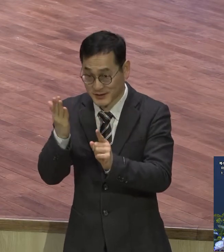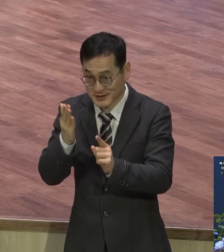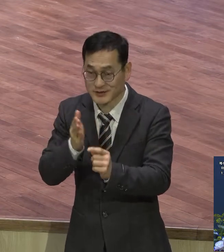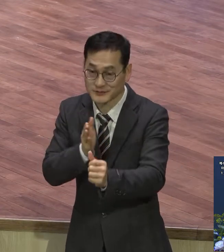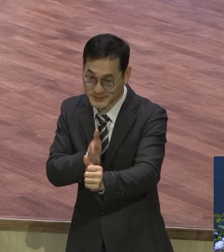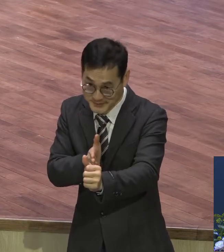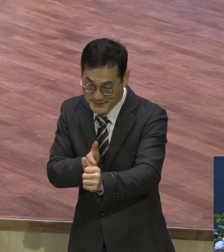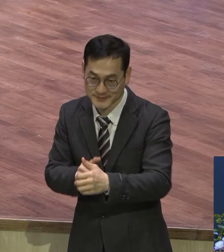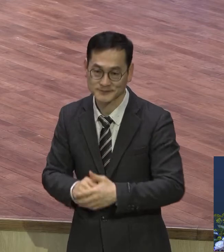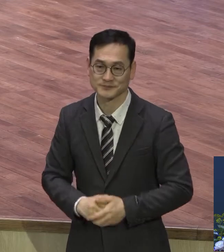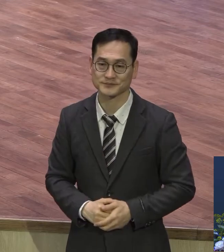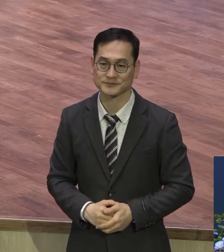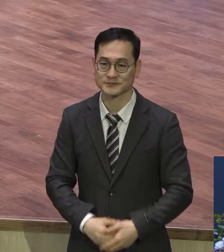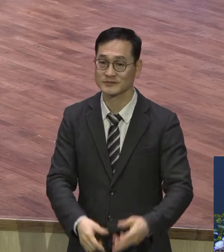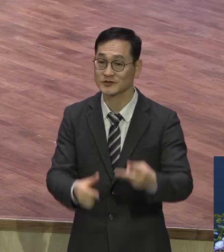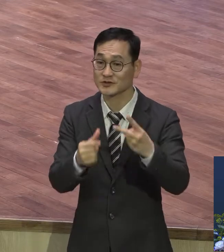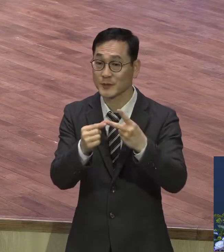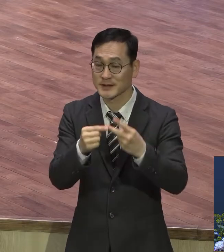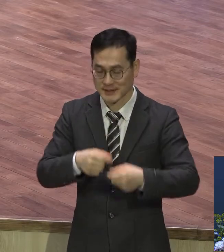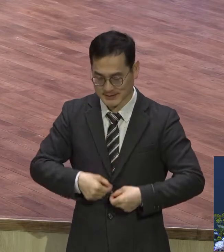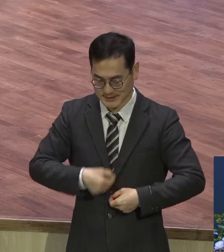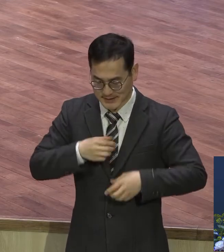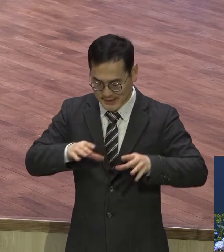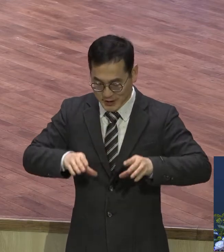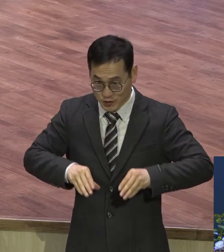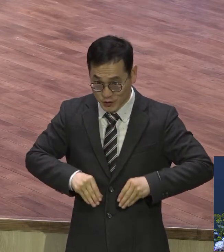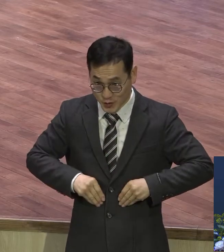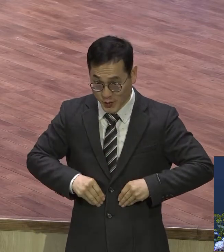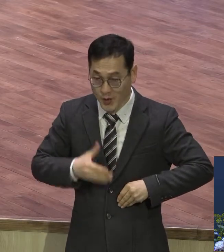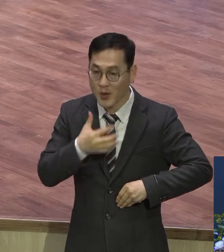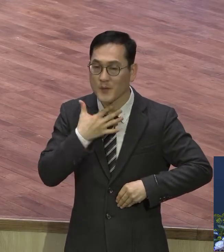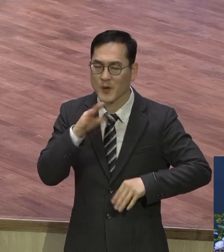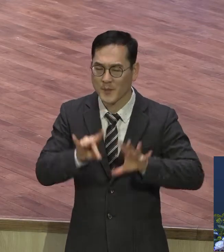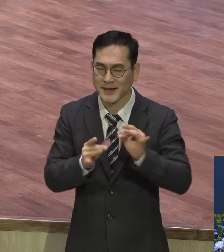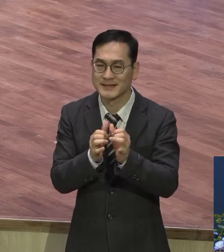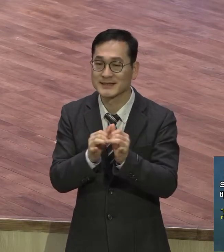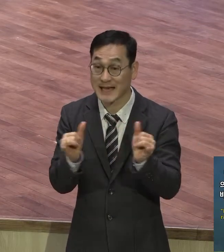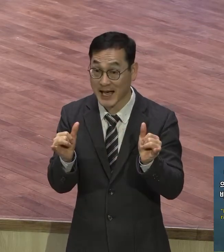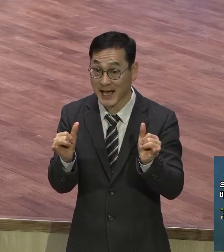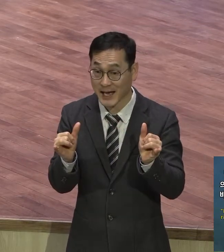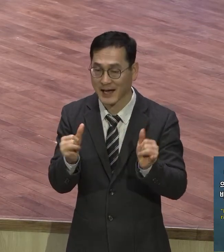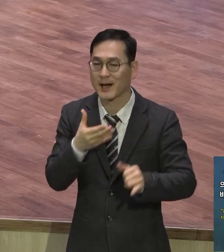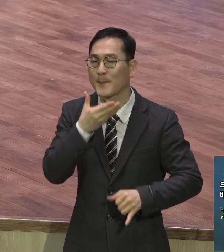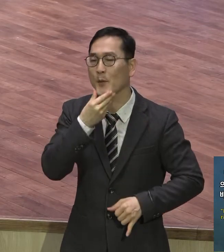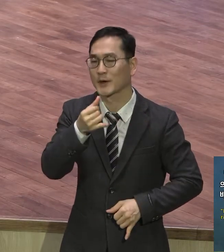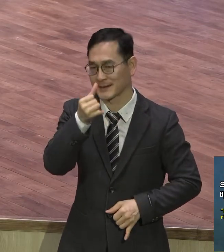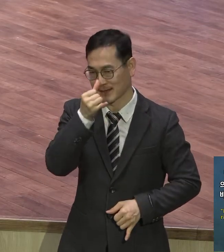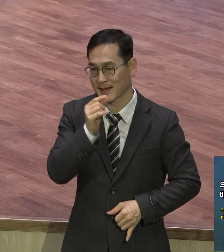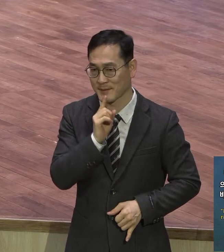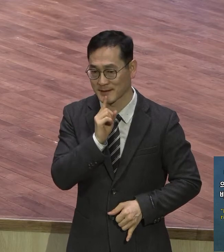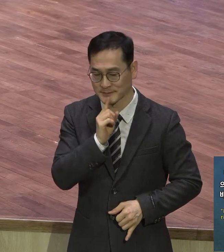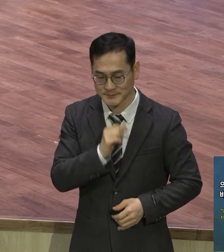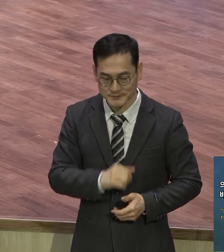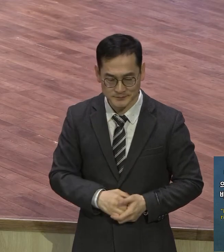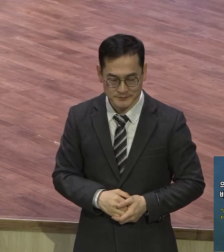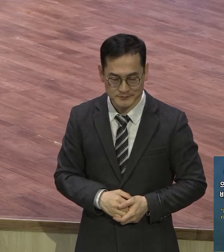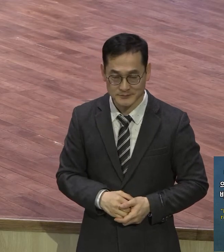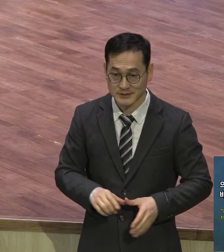어이여 줄이고 목마른 자의 복이 6절 봅니다 어이여 줄이고 목마른 자는 복이